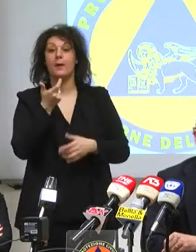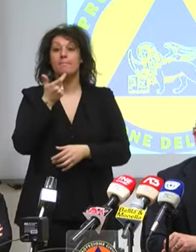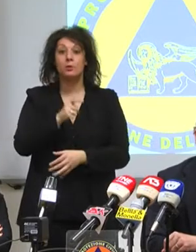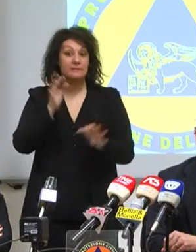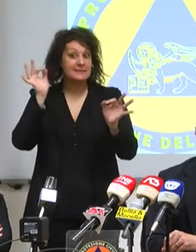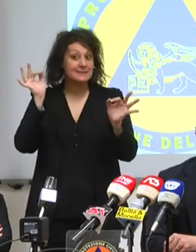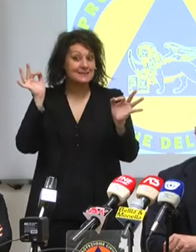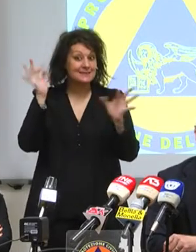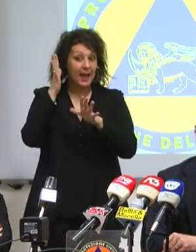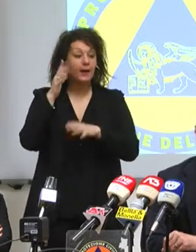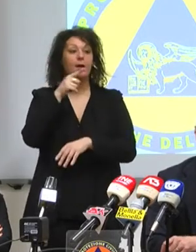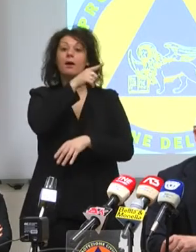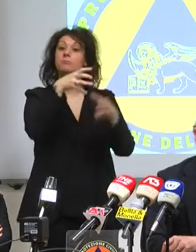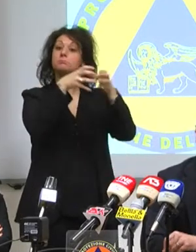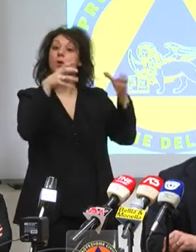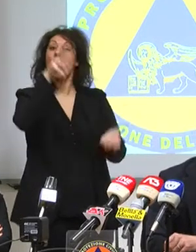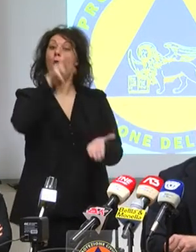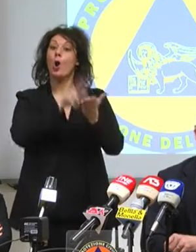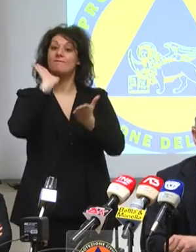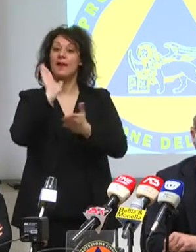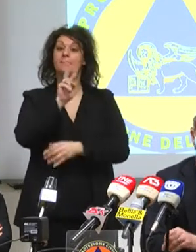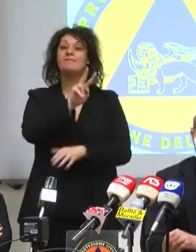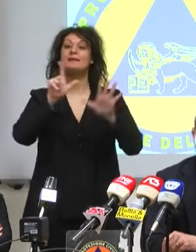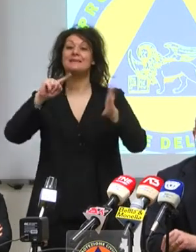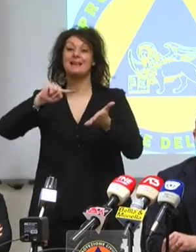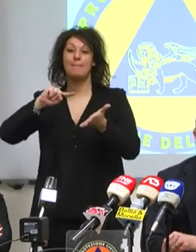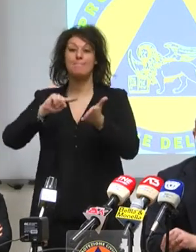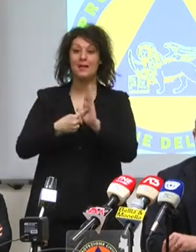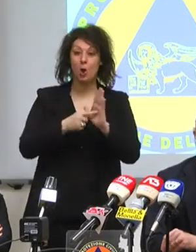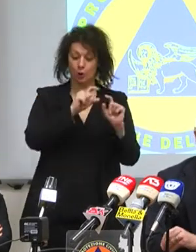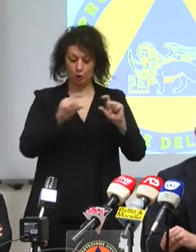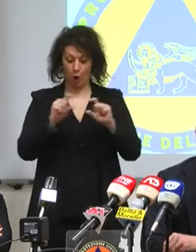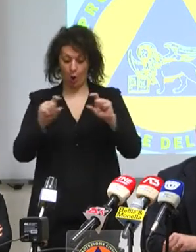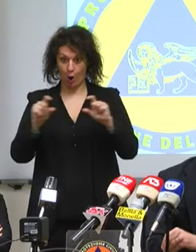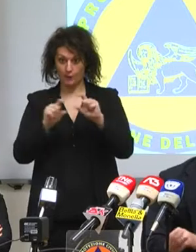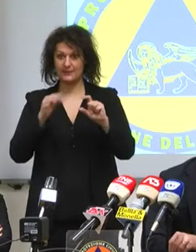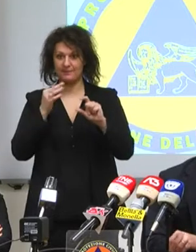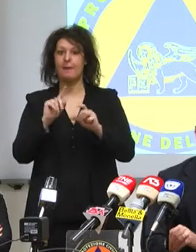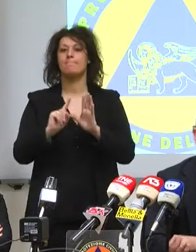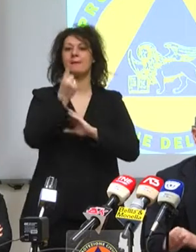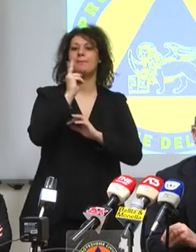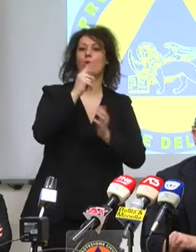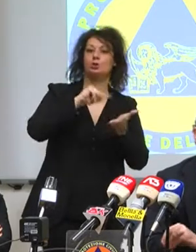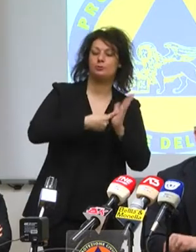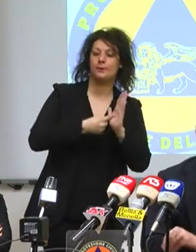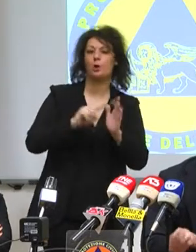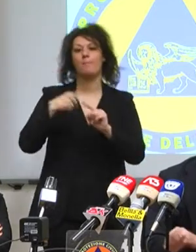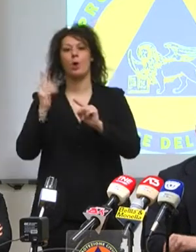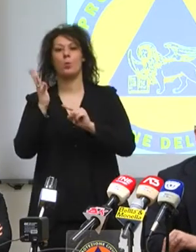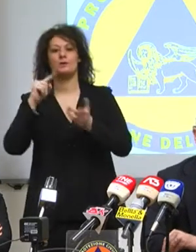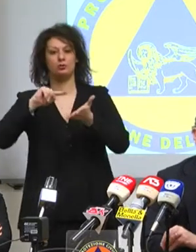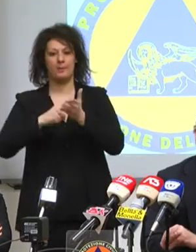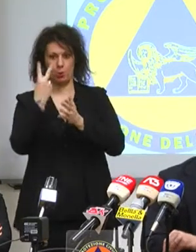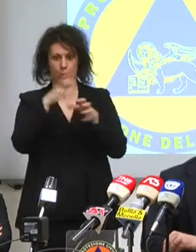confermata tutta la fornitura per 27 milioni di dosi divise in due blocchi, 12 milioni e 15 milioni rispetto a due